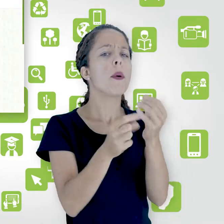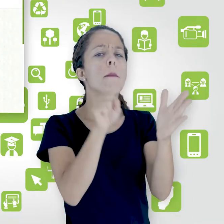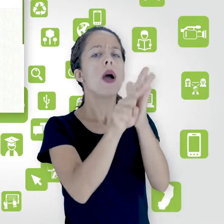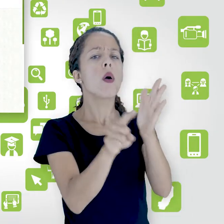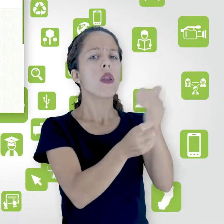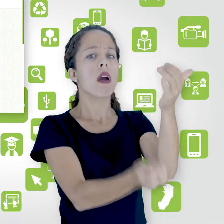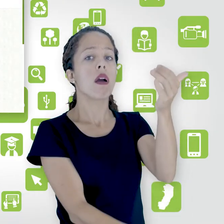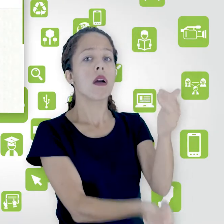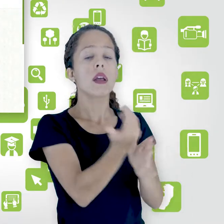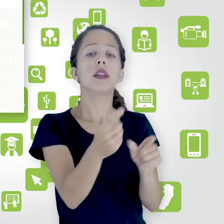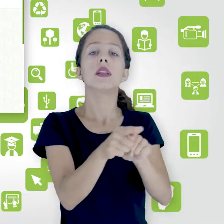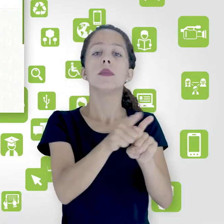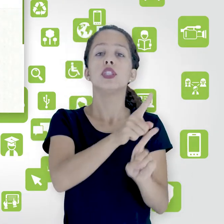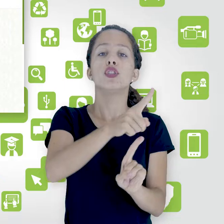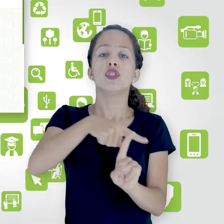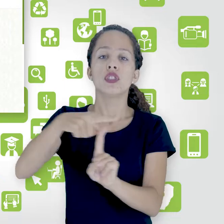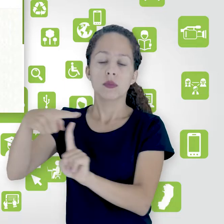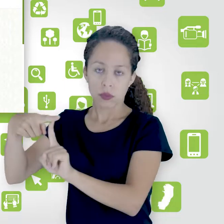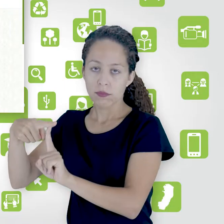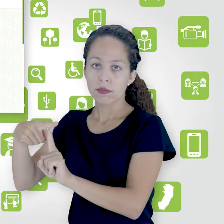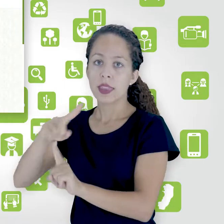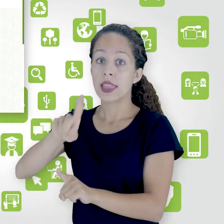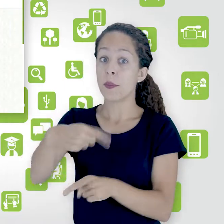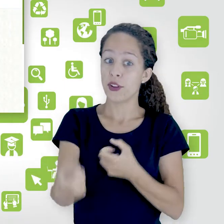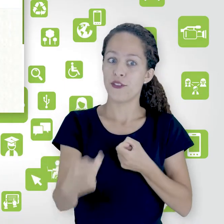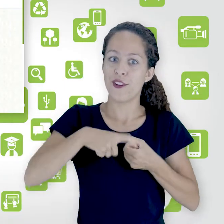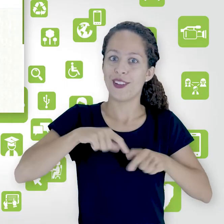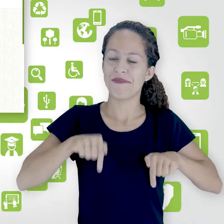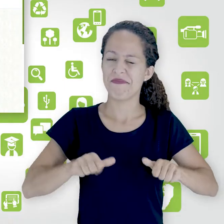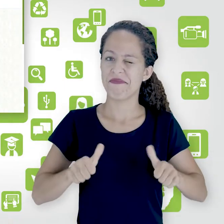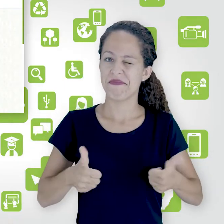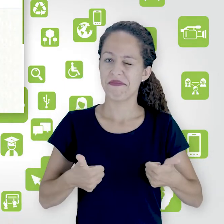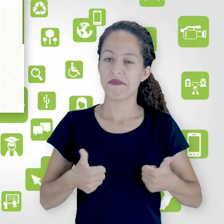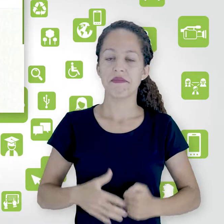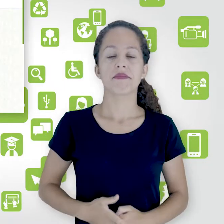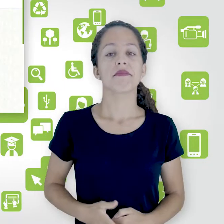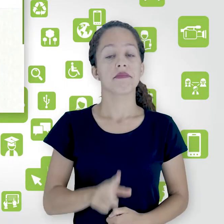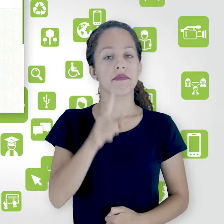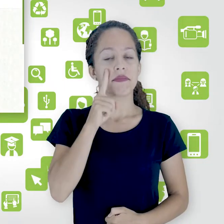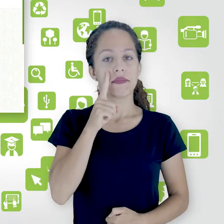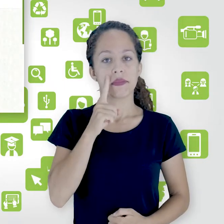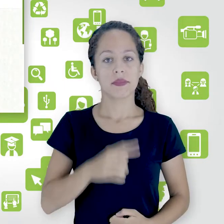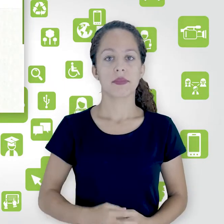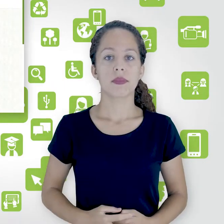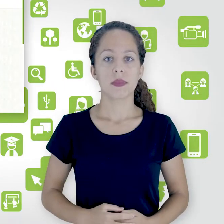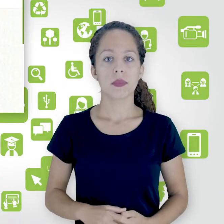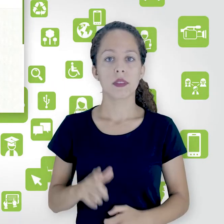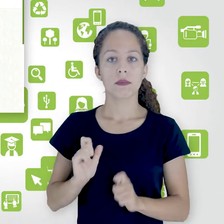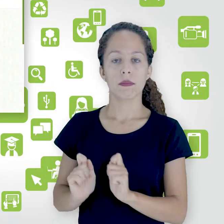e como criar categorias e depois volte para cá, ok? Então vamos lá, ativar edição,